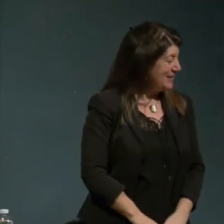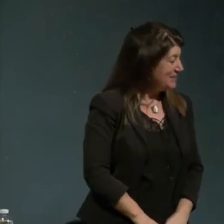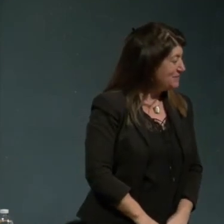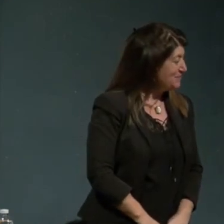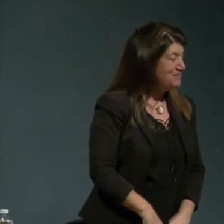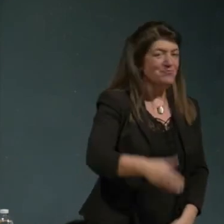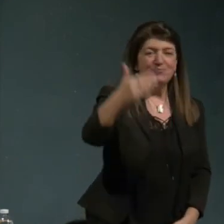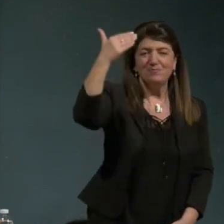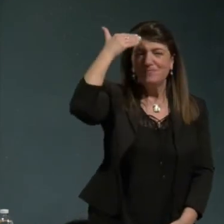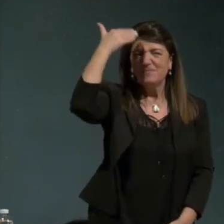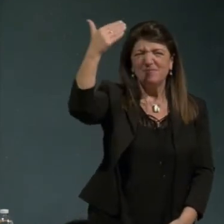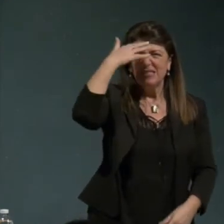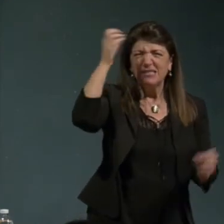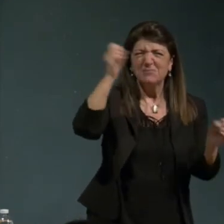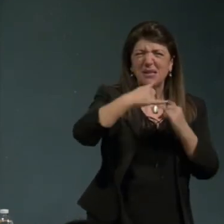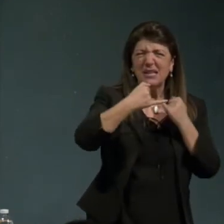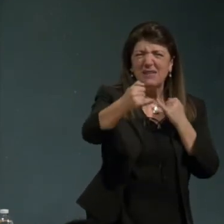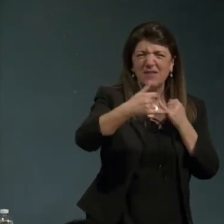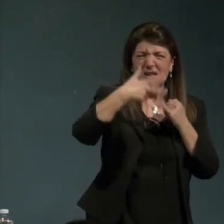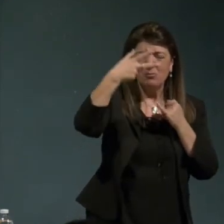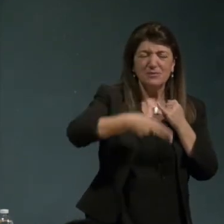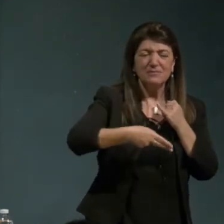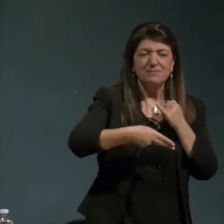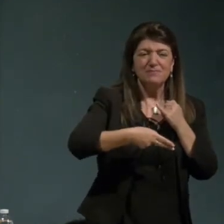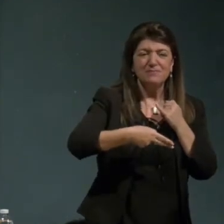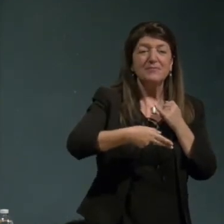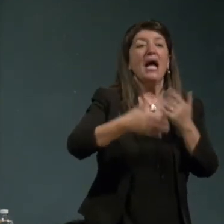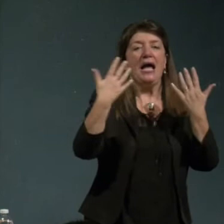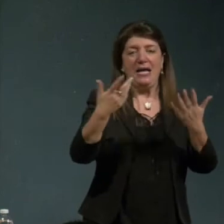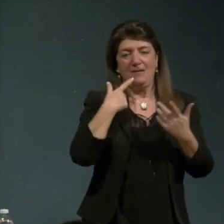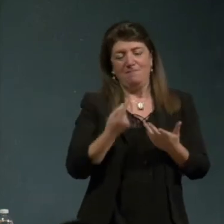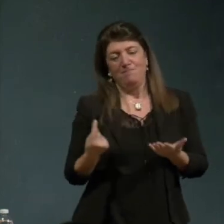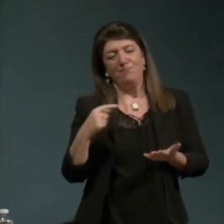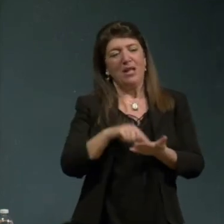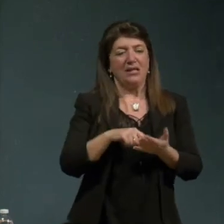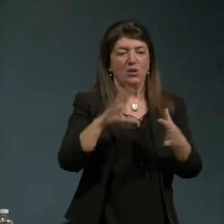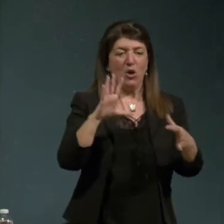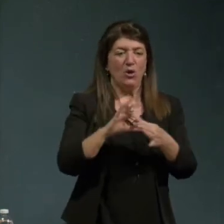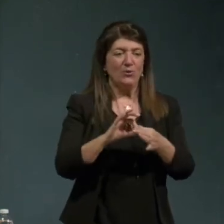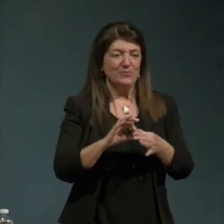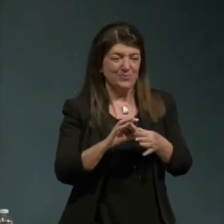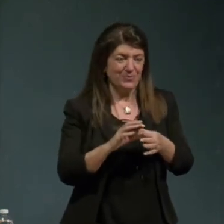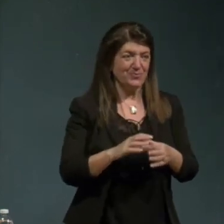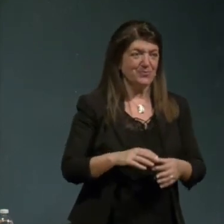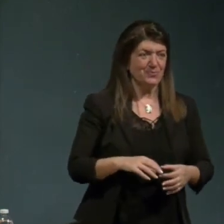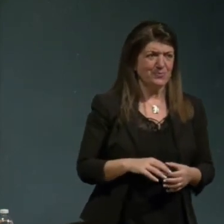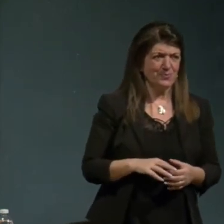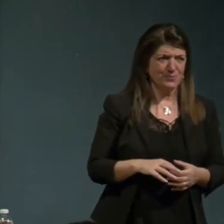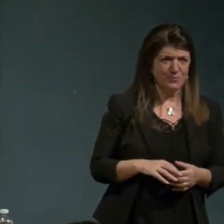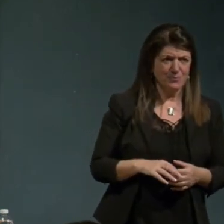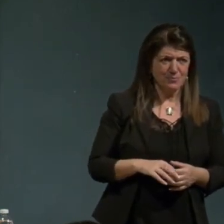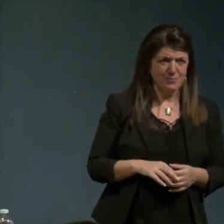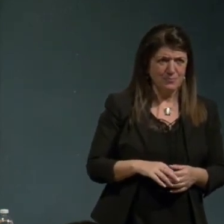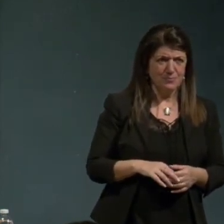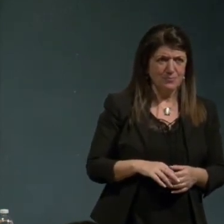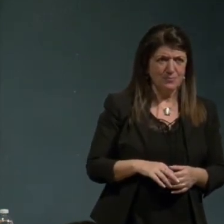si parla di qua ah si la Buddha era solo e